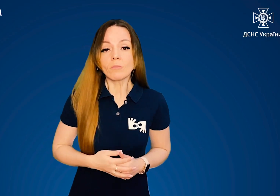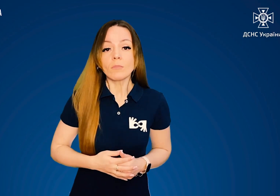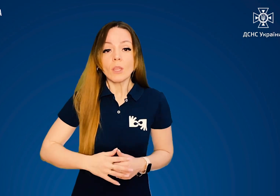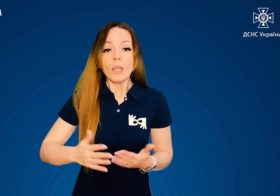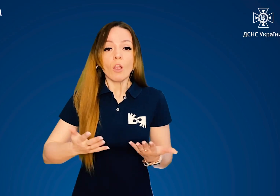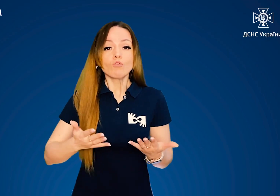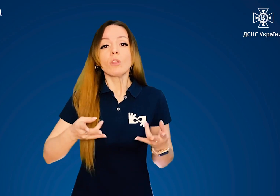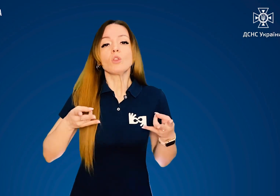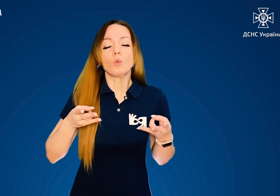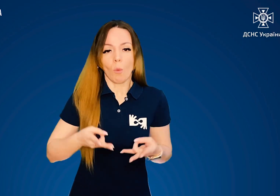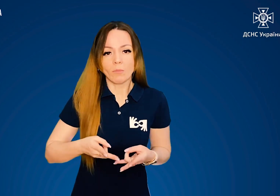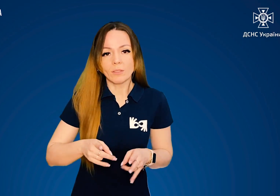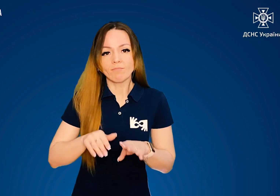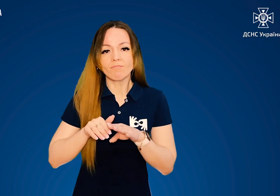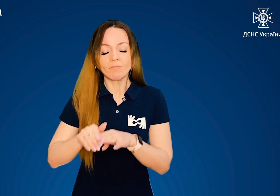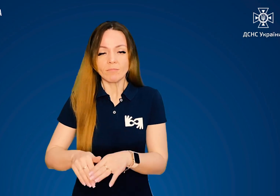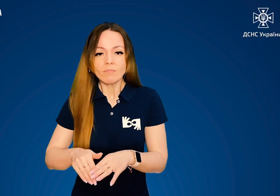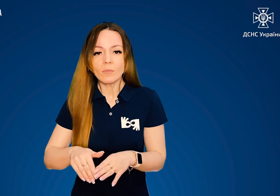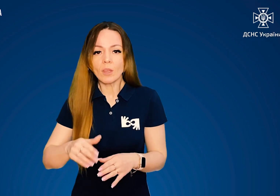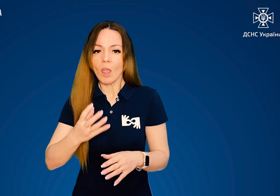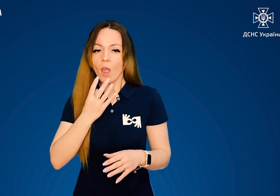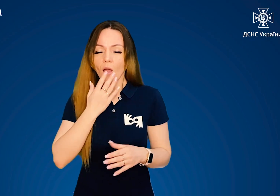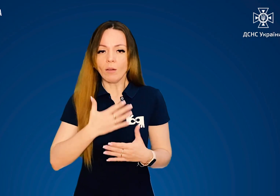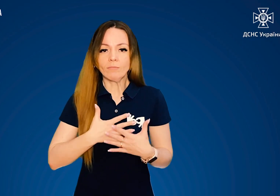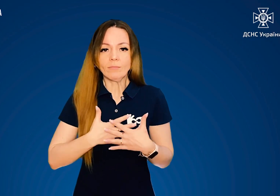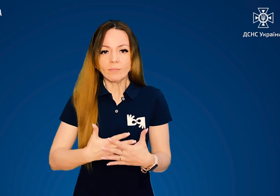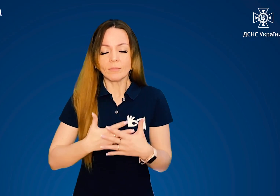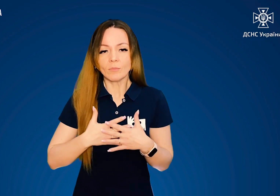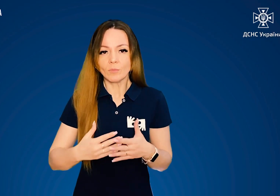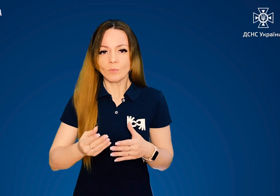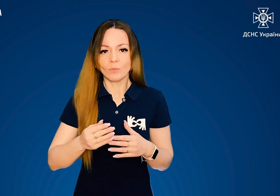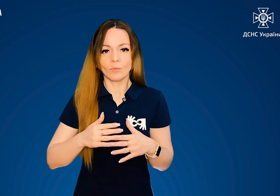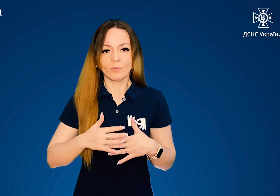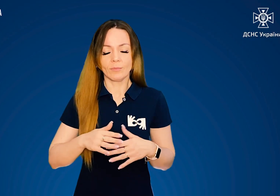В разі необхідності зробити штучне дихання.